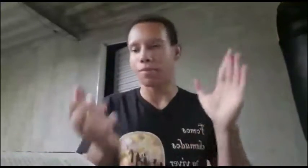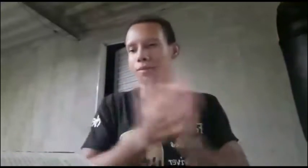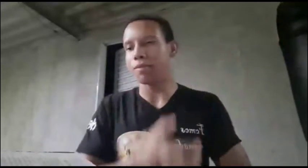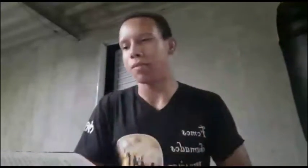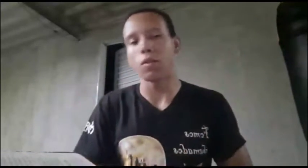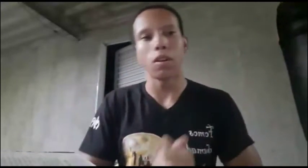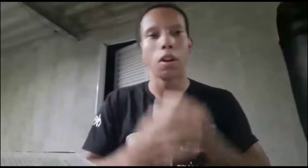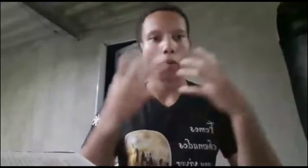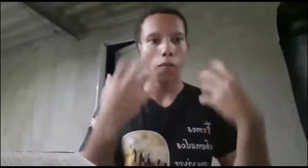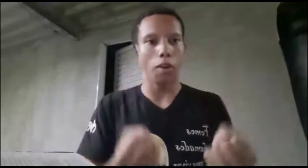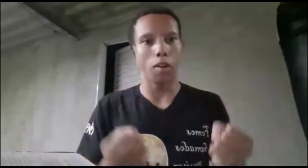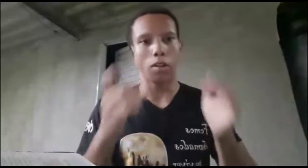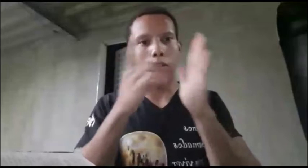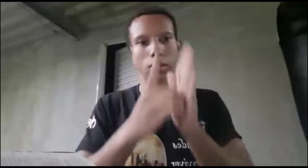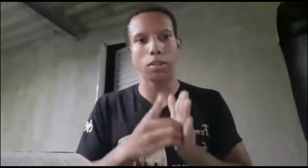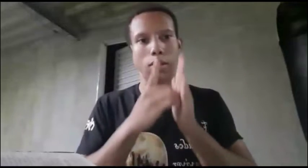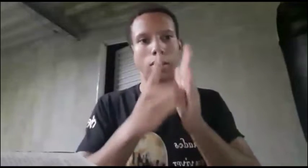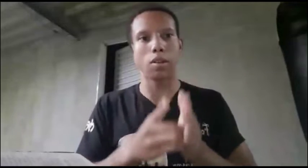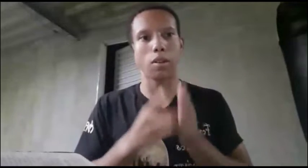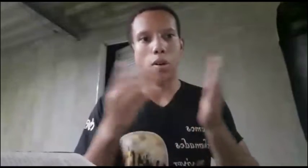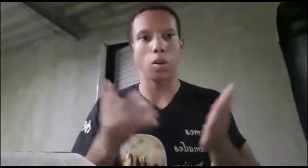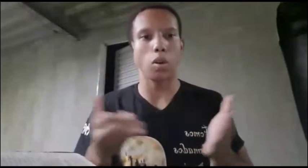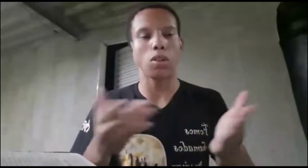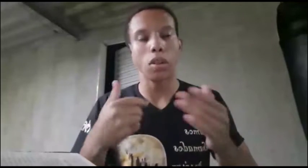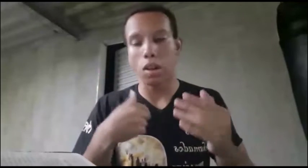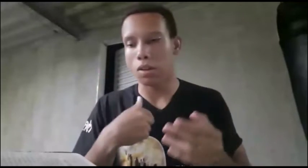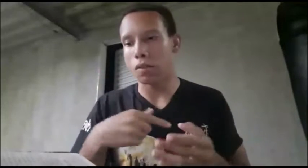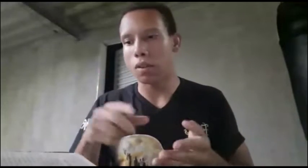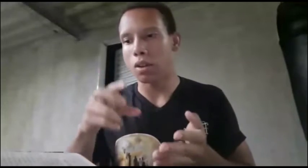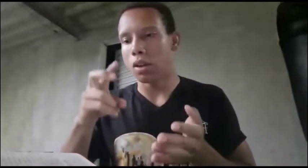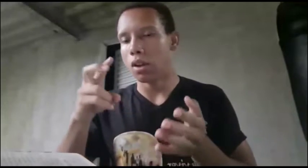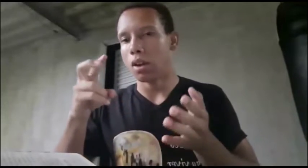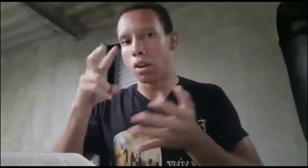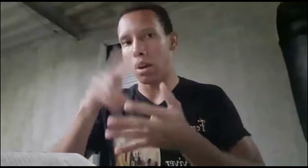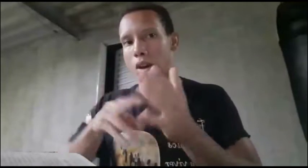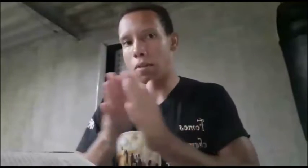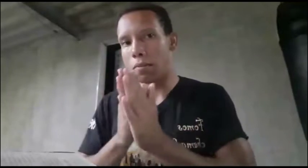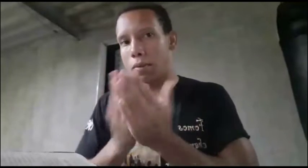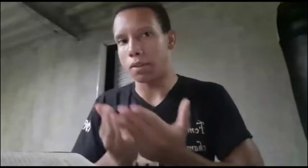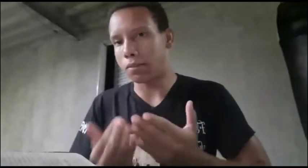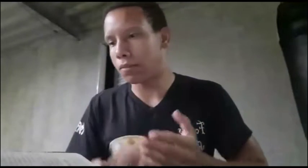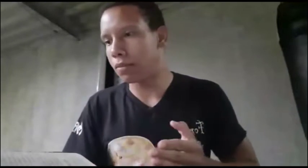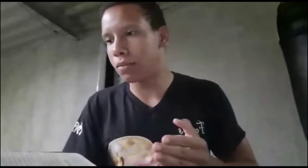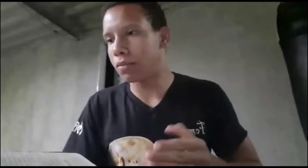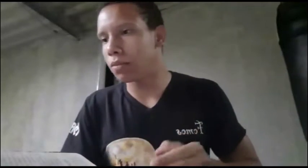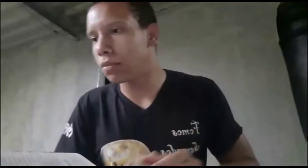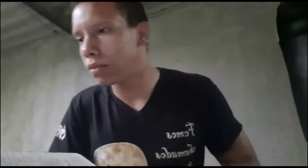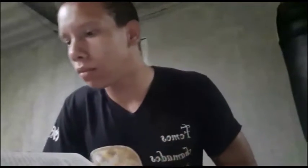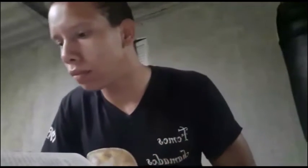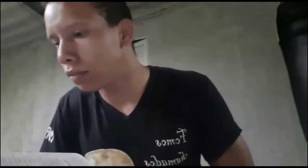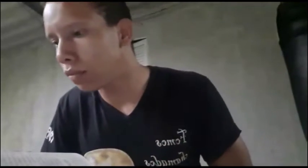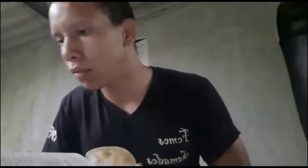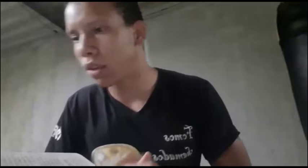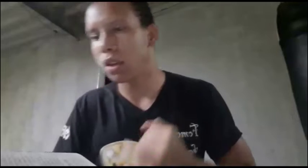Vamos para mais um devocional de hoje, vamos ler o livro da Bíblia em João,